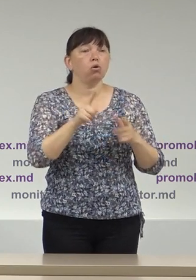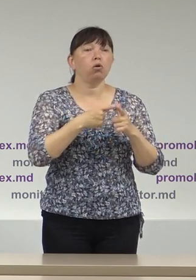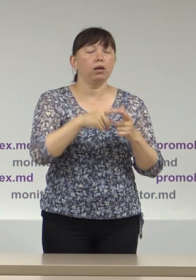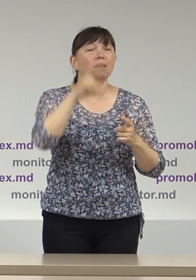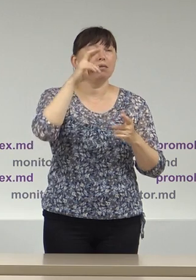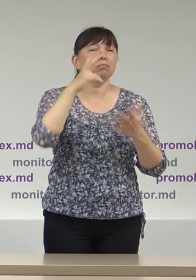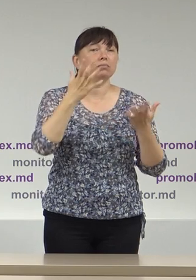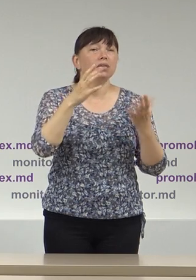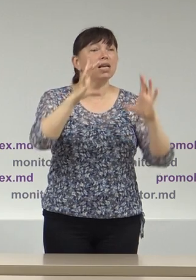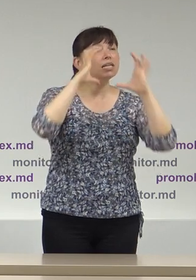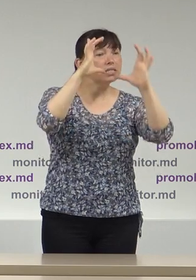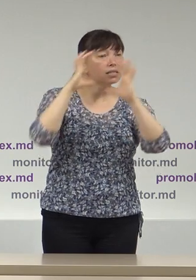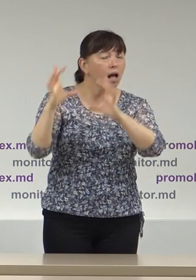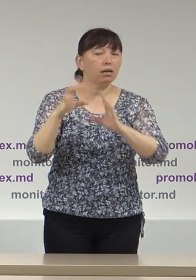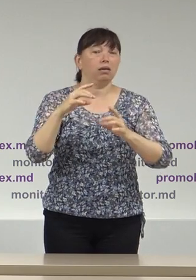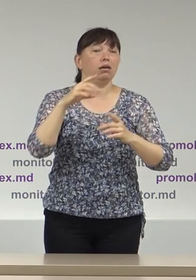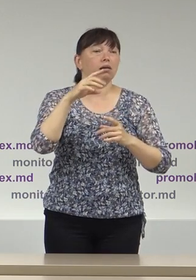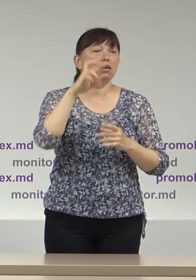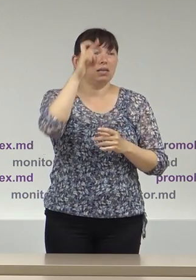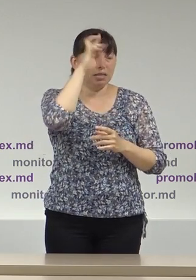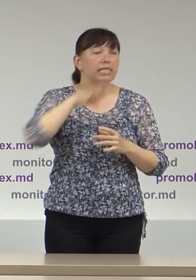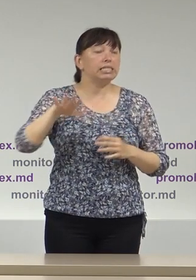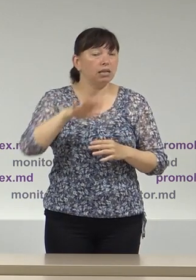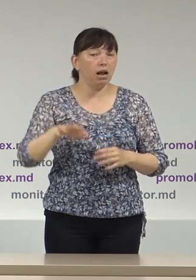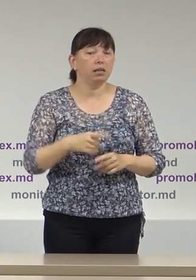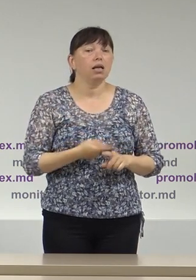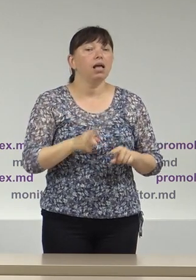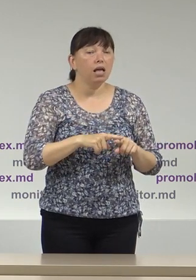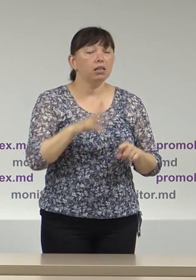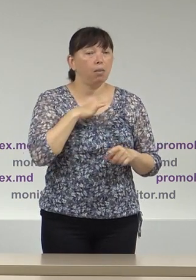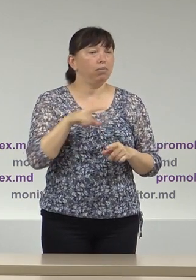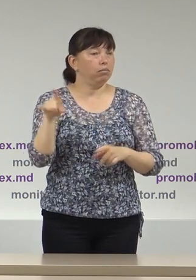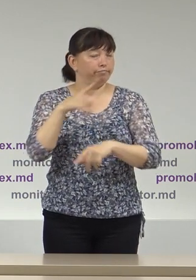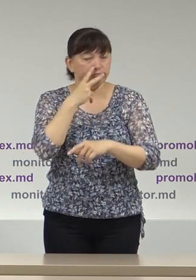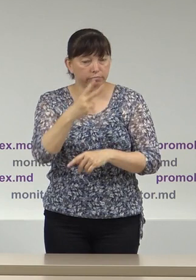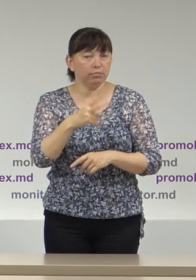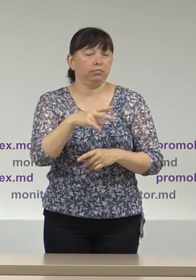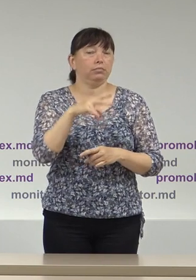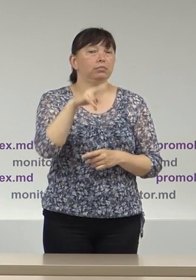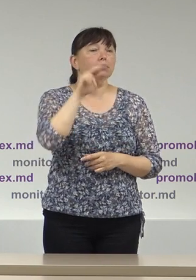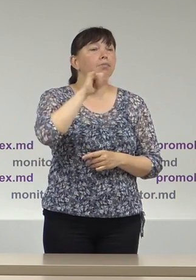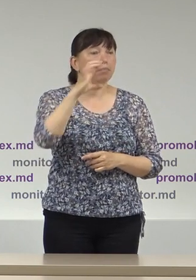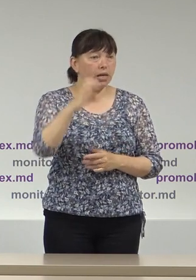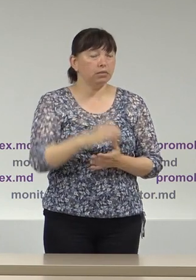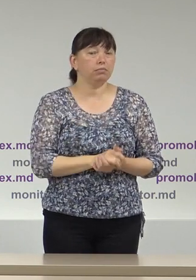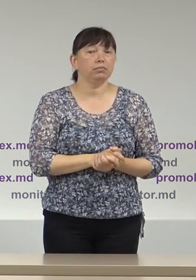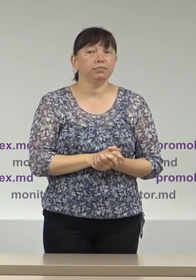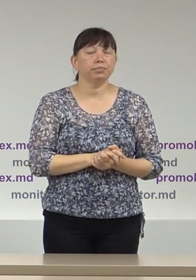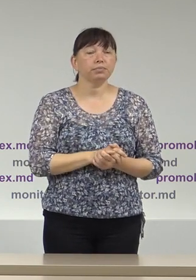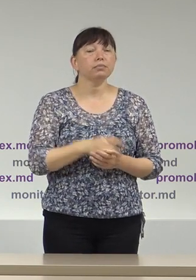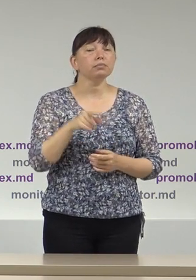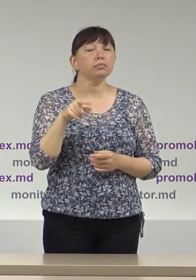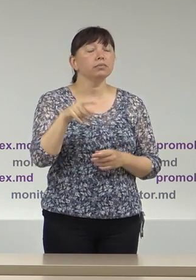stat ale Republicii Moldova sau altărstate În trei cazuri fiind vizat Partidul Acțiunii și Solidaritate În două cazuri blocul